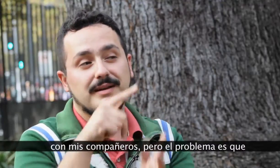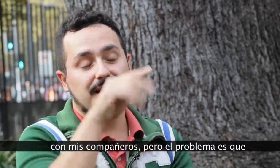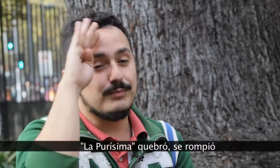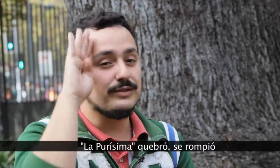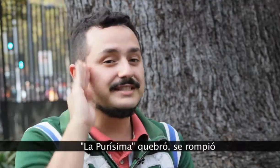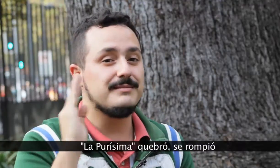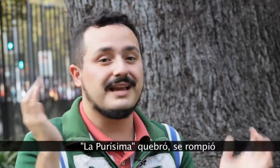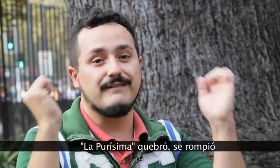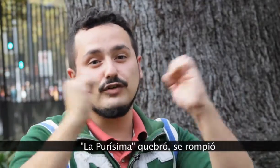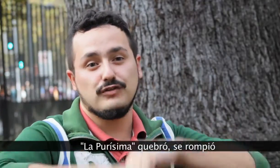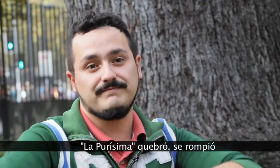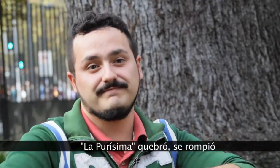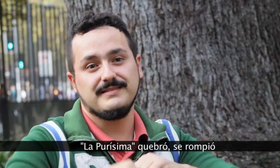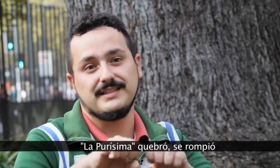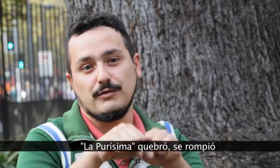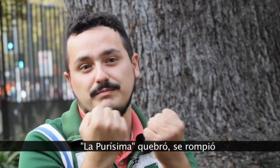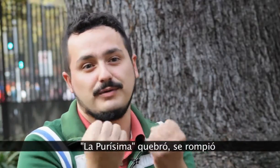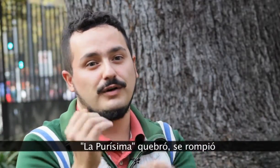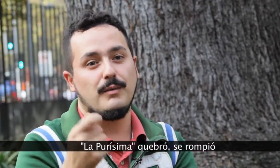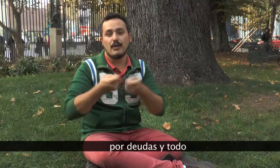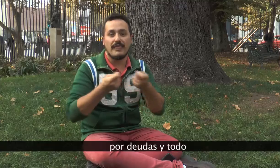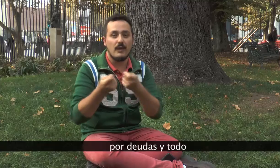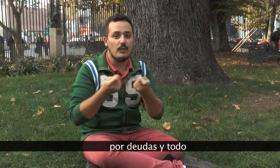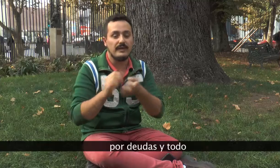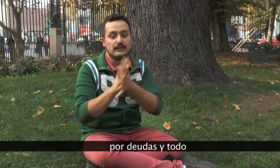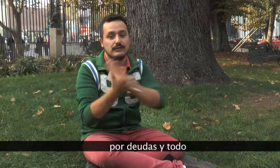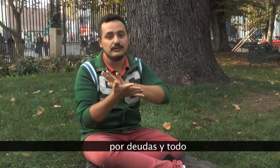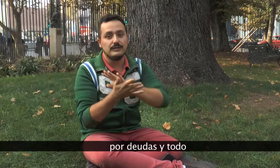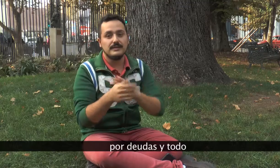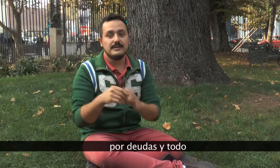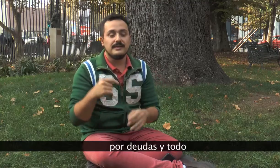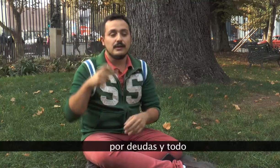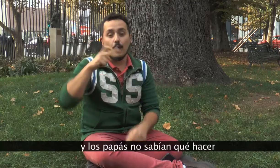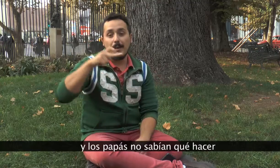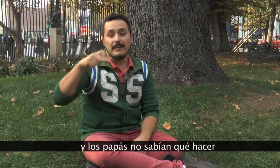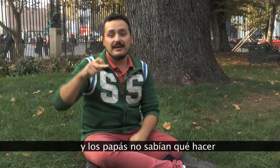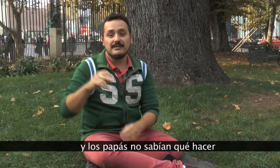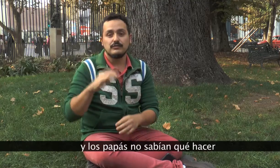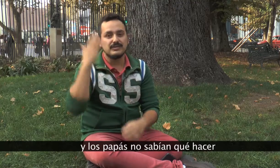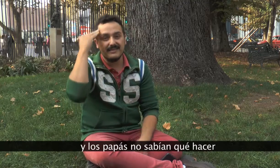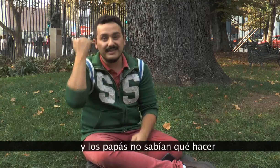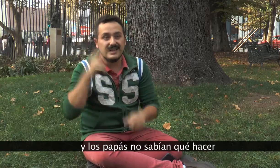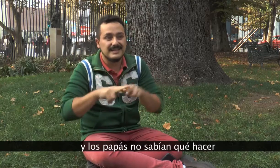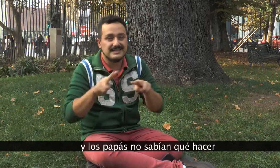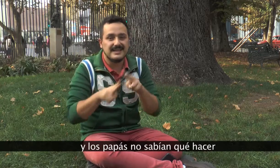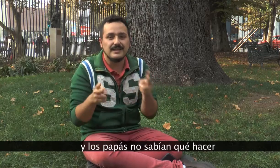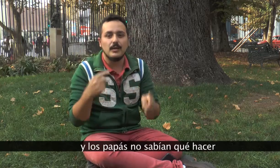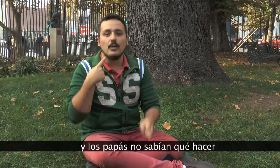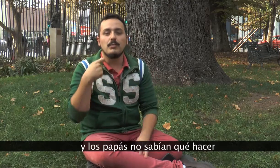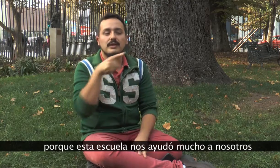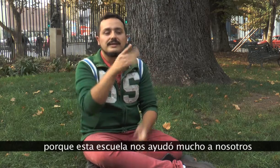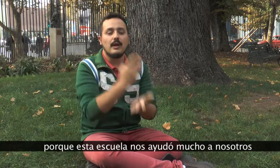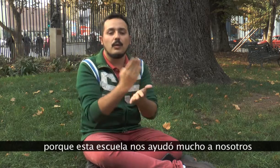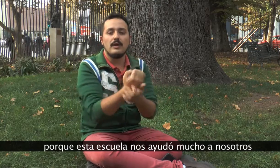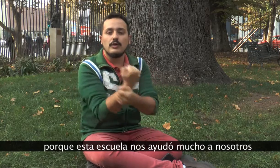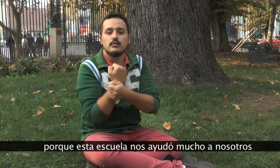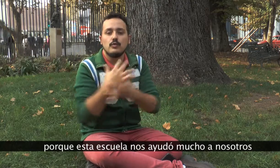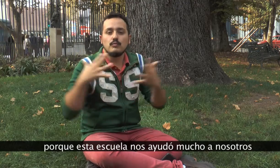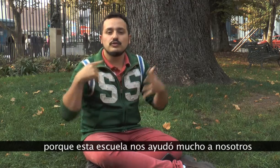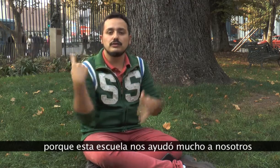es la purísima quebró, se rompió por deuda y todo, y los papás no sabían qué hacer, porque esta escuela nos ayudó mucho a